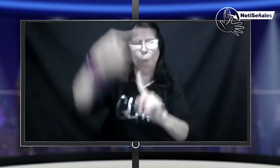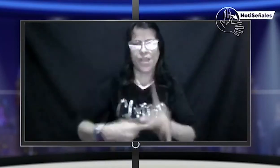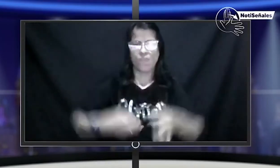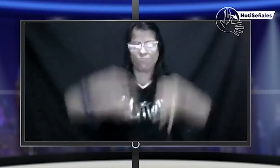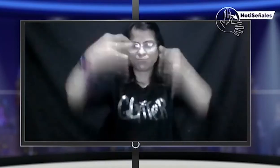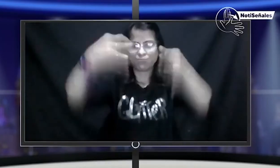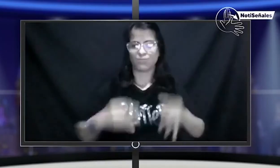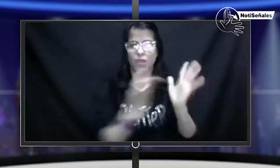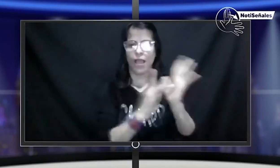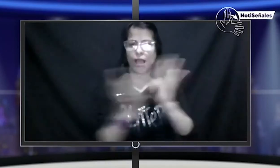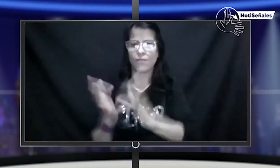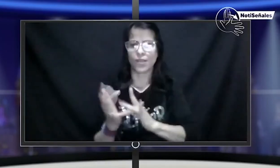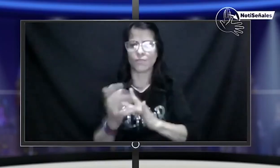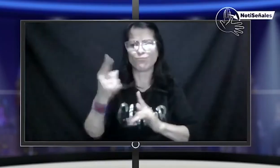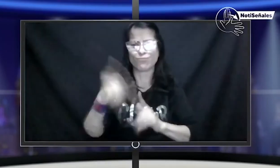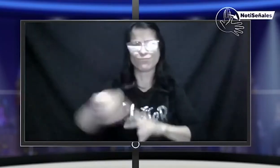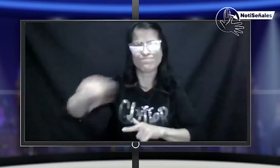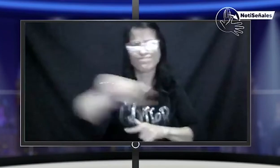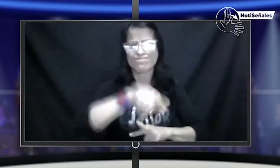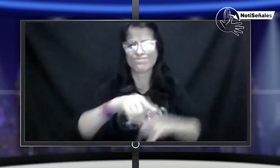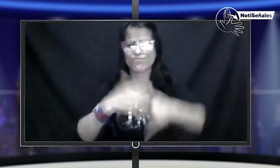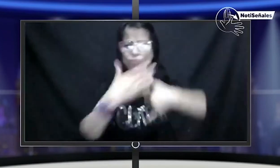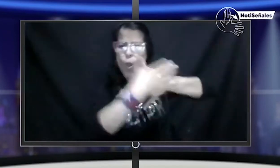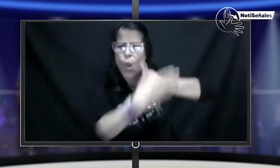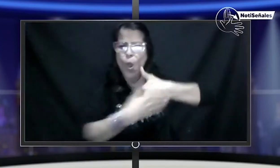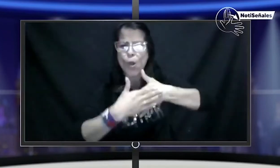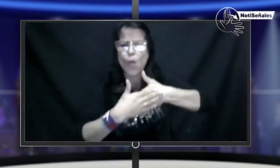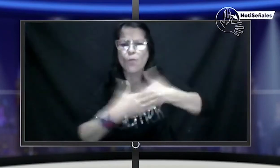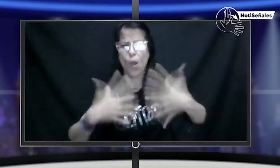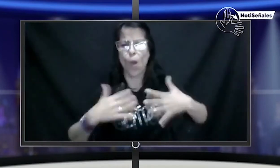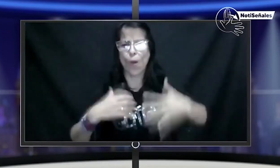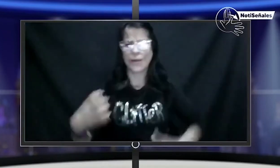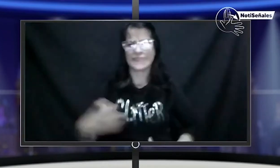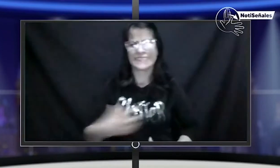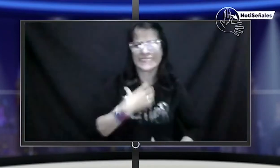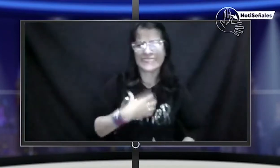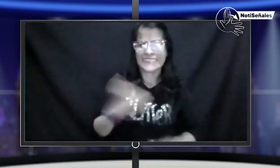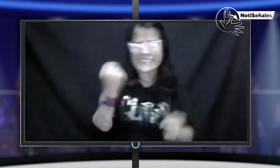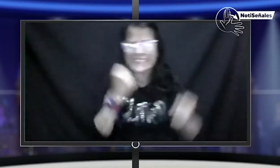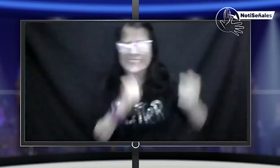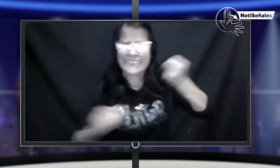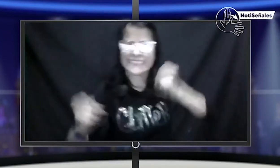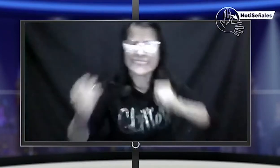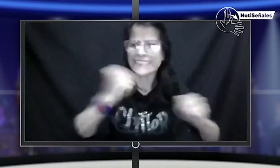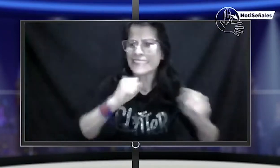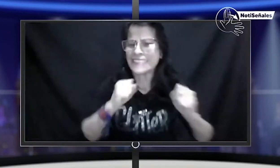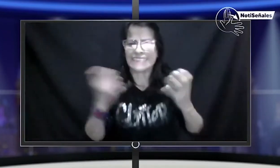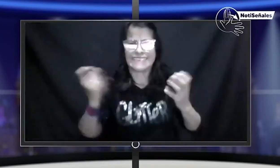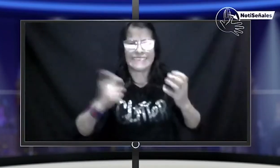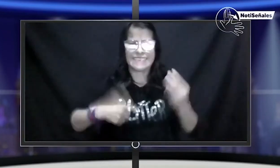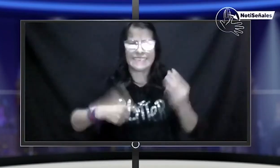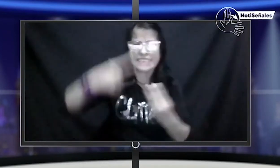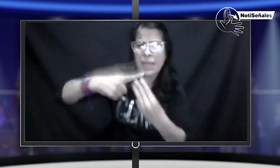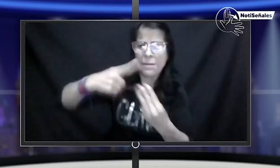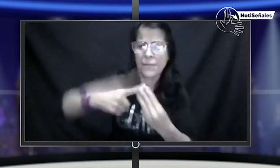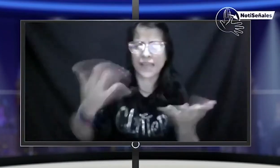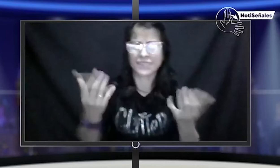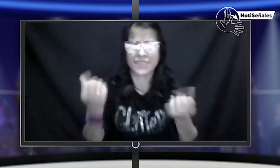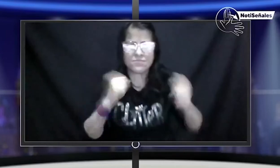este derecho y dijimos que en abril tiene que tenerse ya una solución al respecto. La